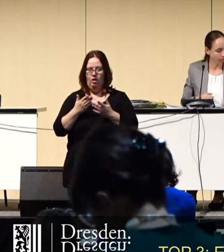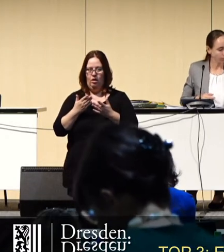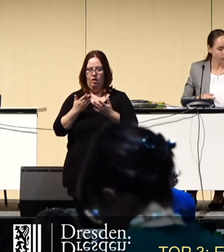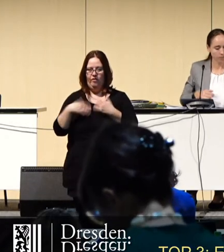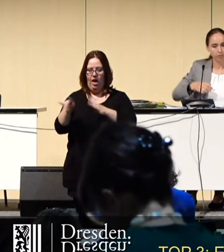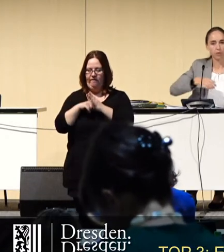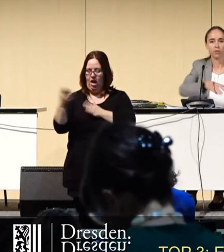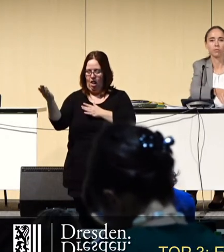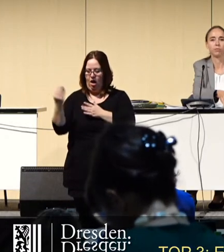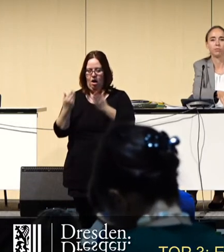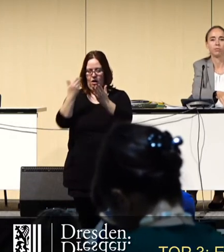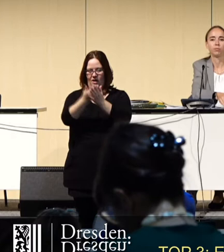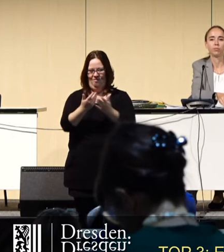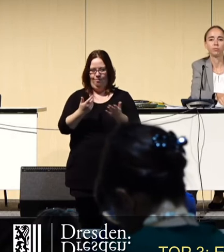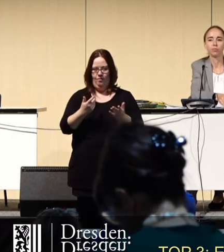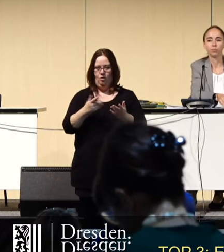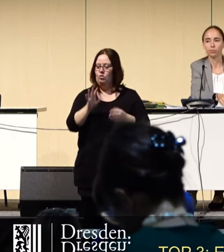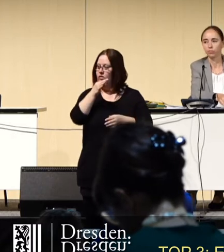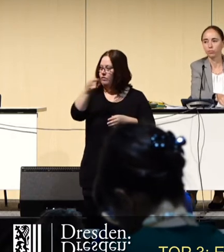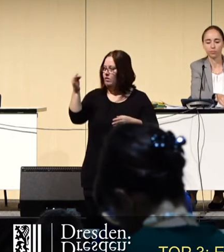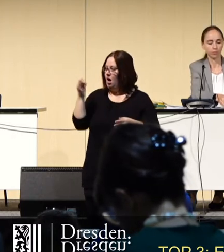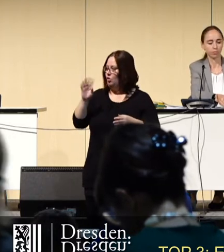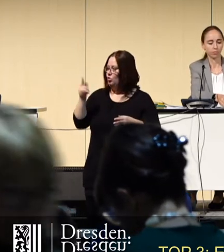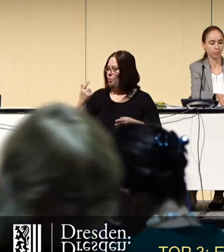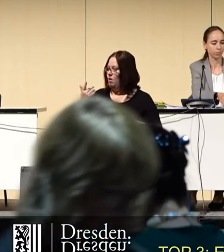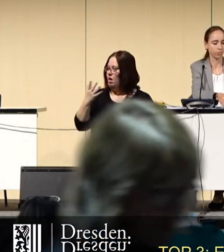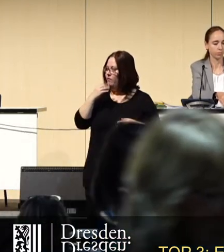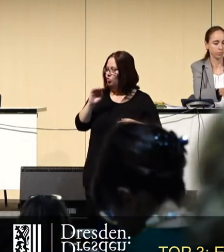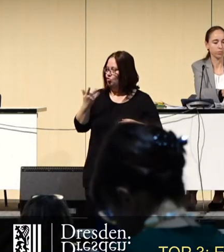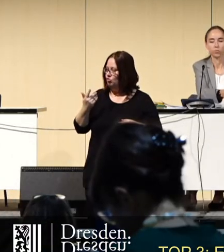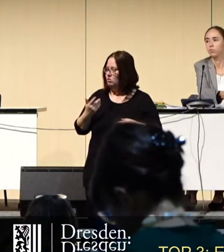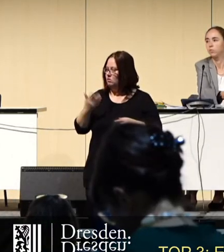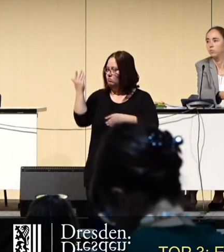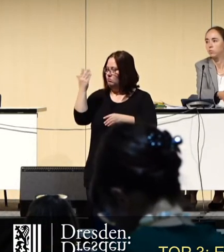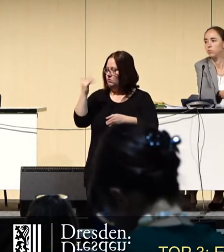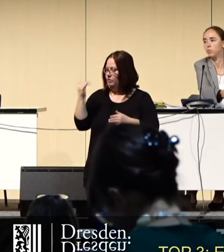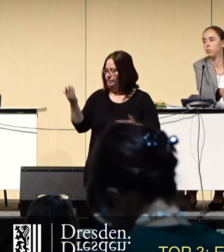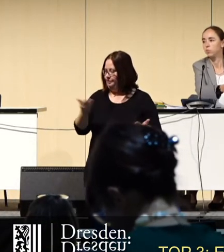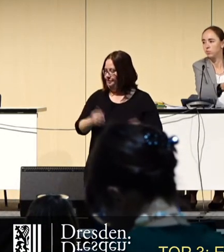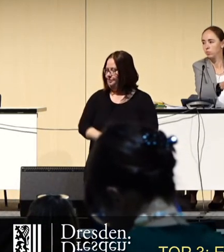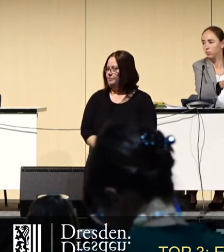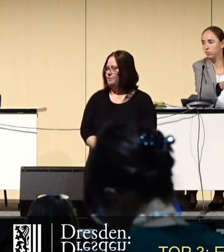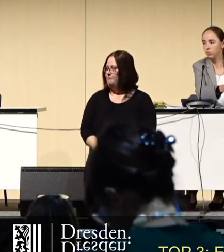Freie Wähler. Und da darf ich fragen, ob noch mal die Einbringung des Antrags gewünscht wird. Herr Genschmer, bitte schön.